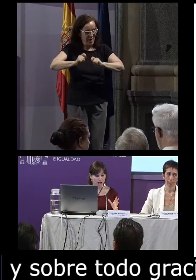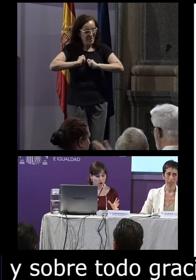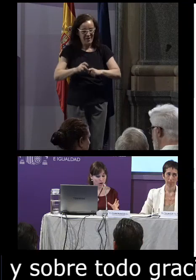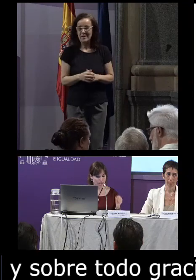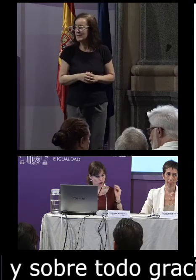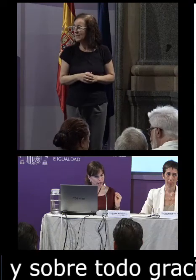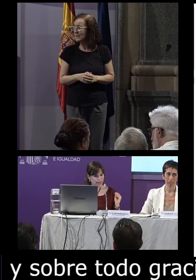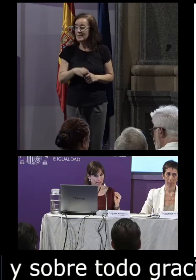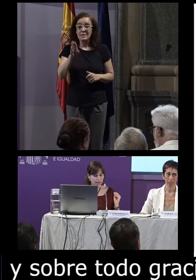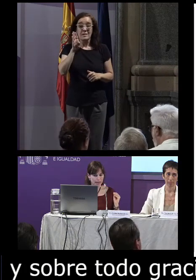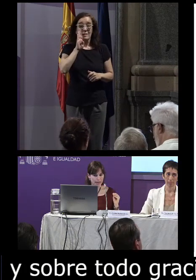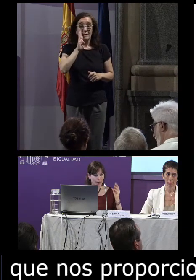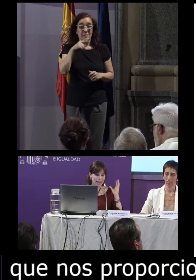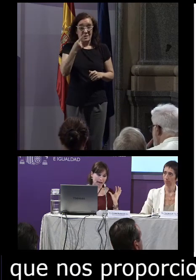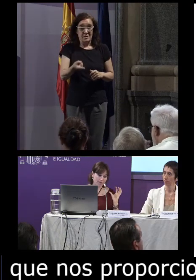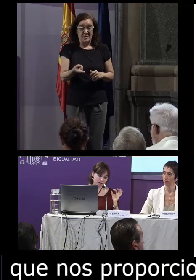como he dicho en